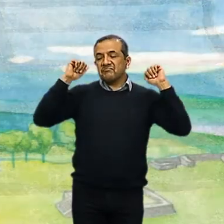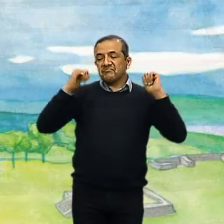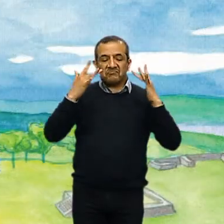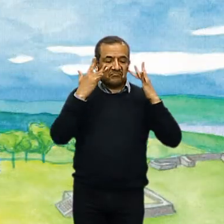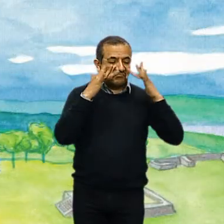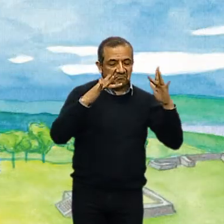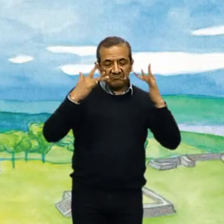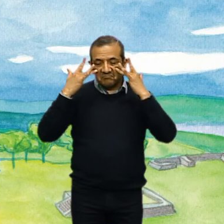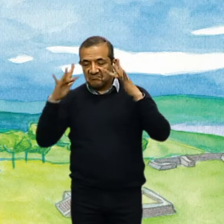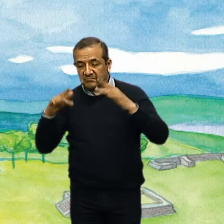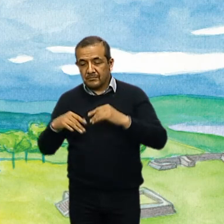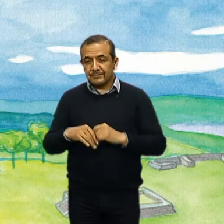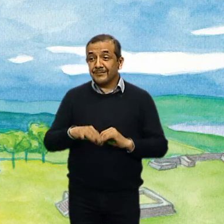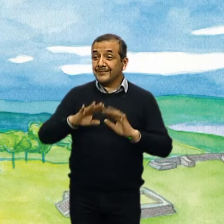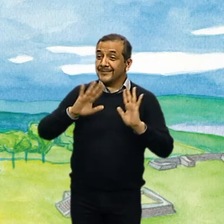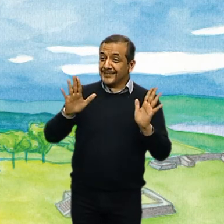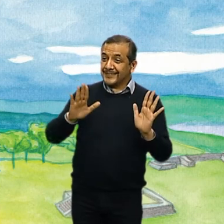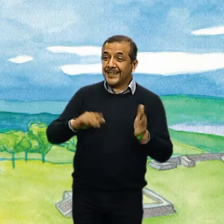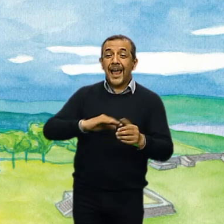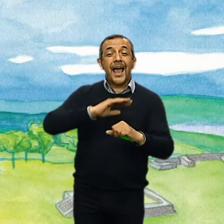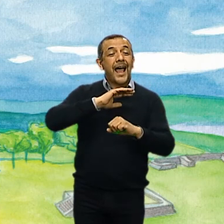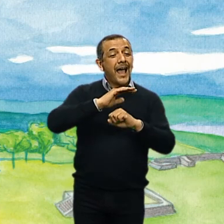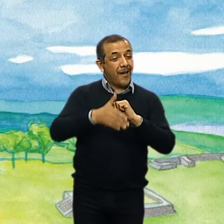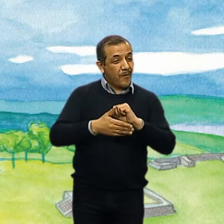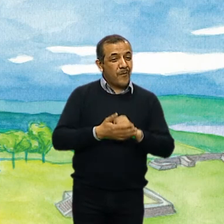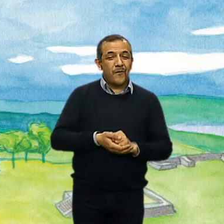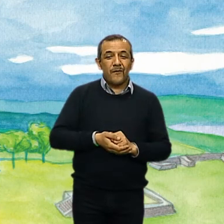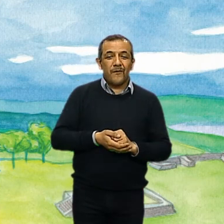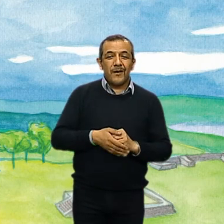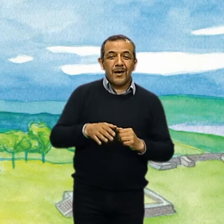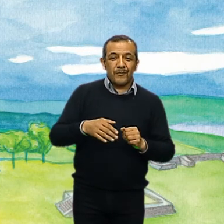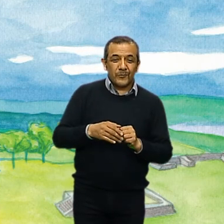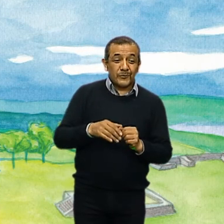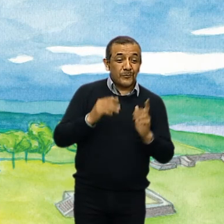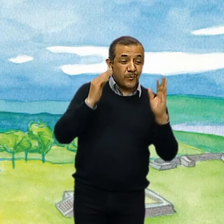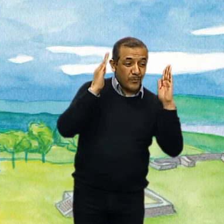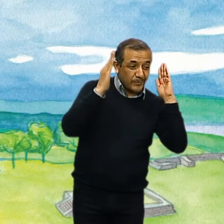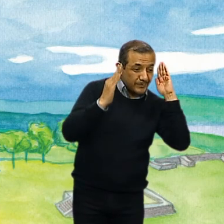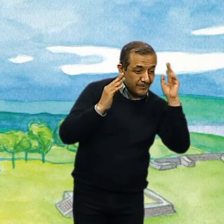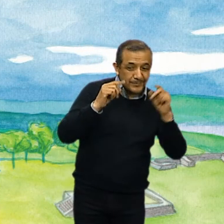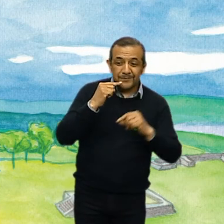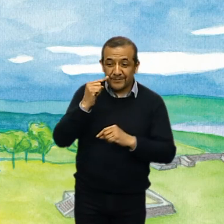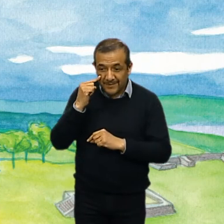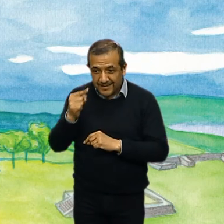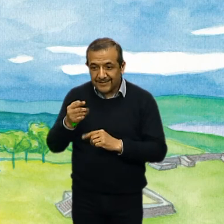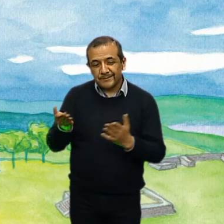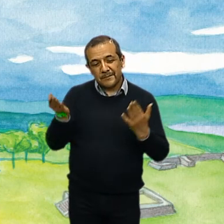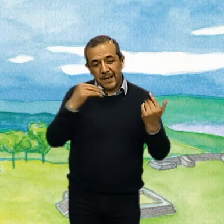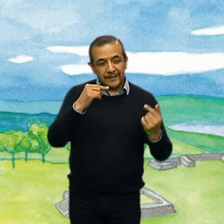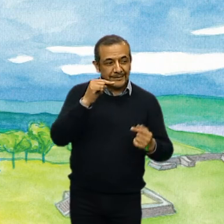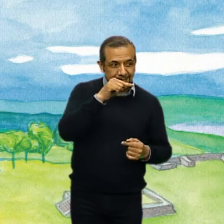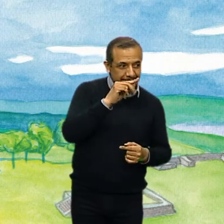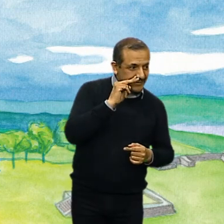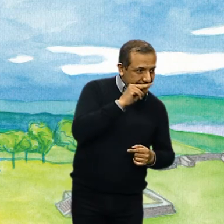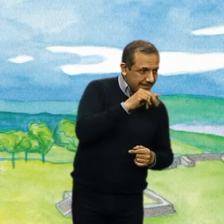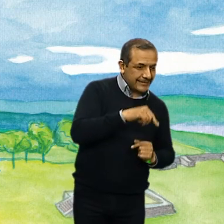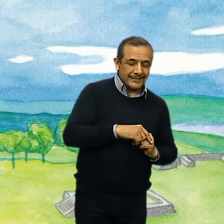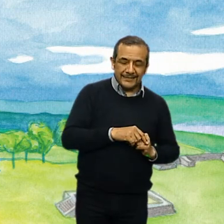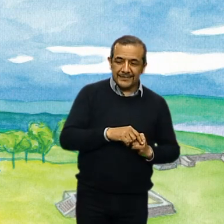Hemos llegado al final de este recorrido, niños. Así que les mostraré el museo de sitio, donde podrán observar